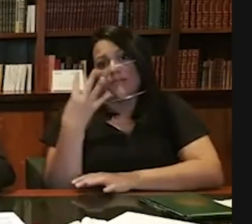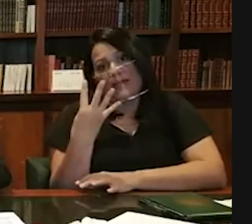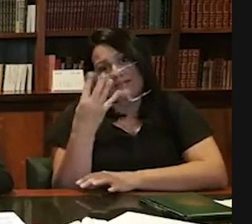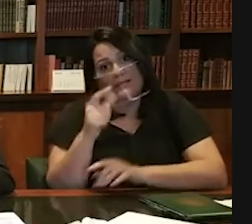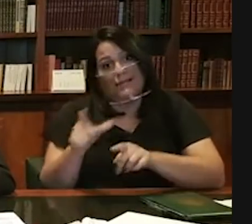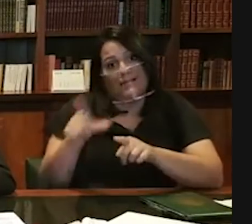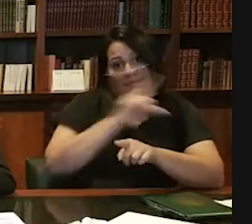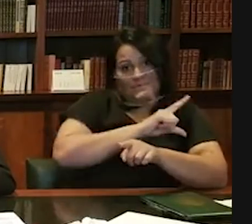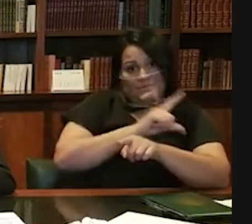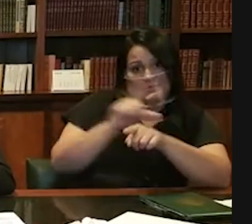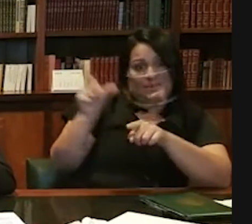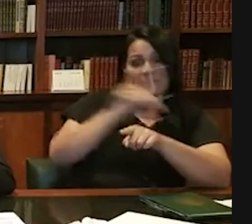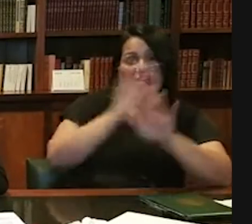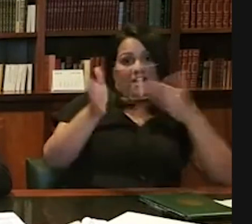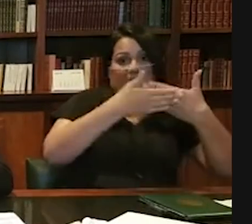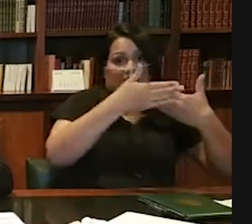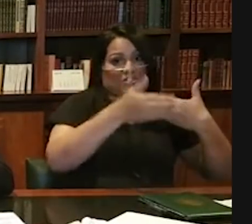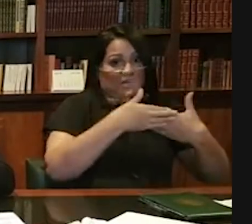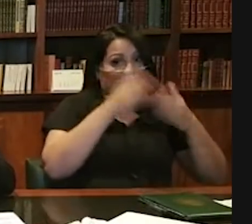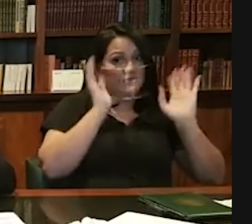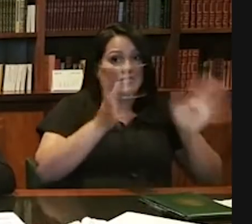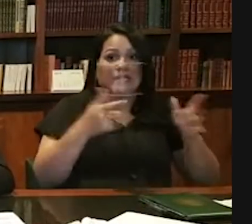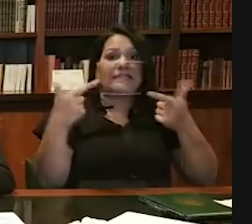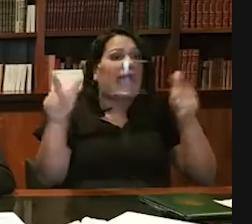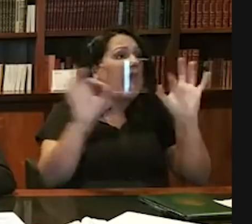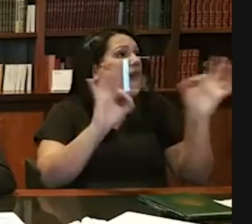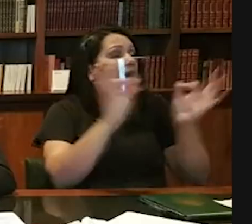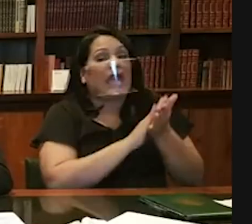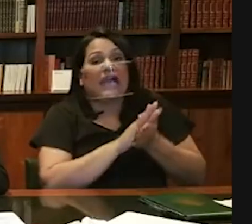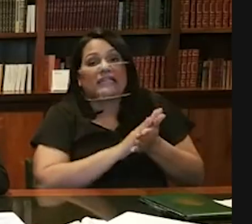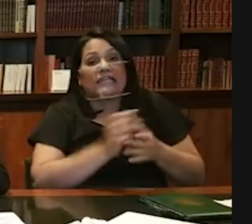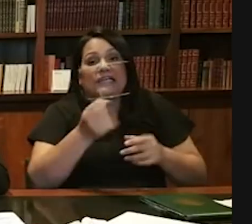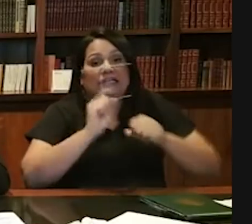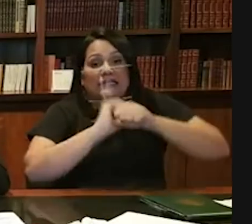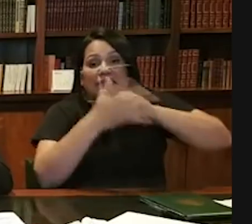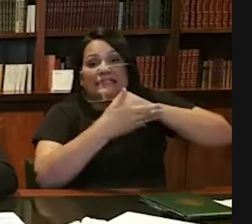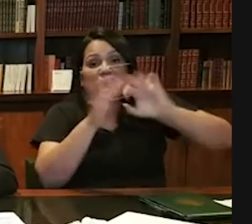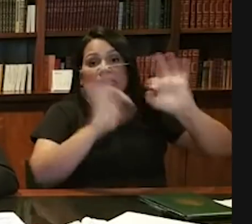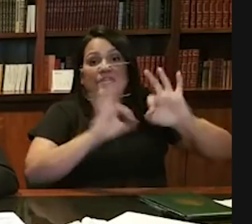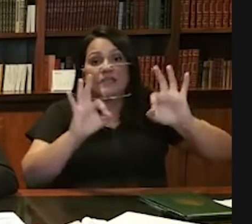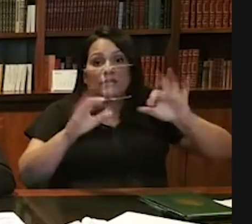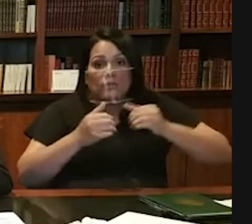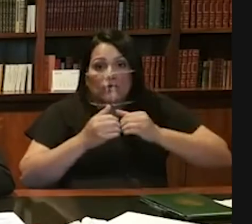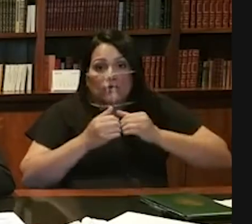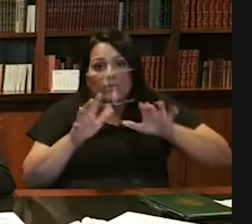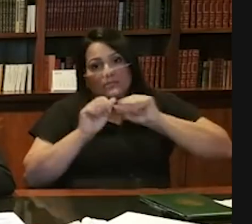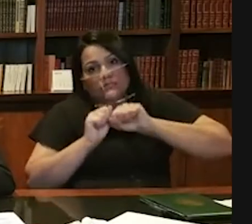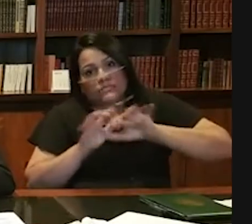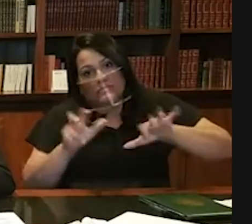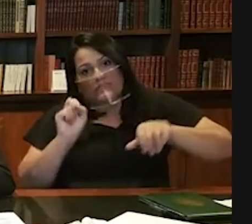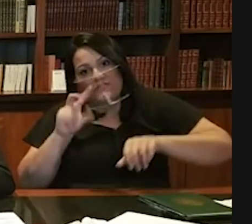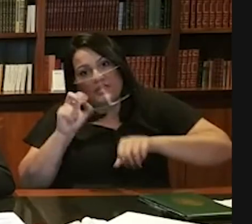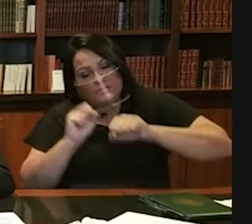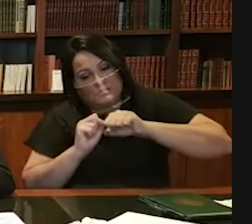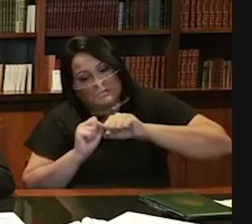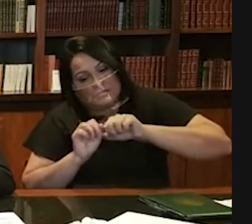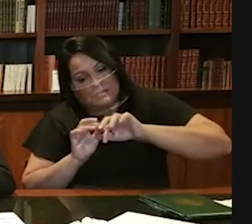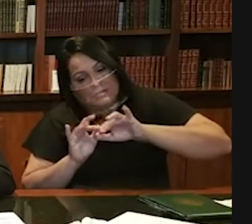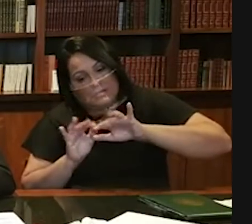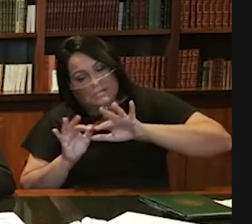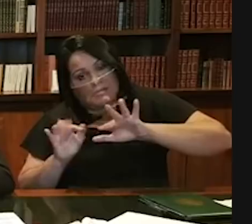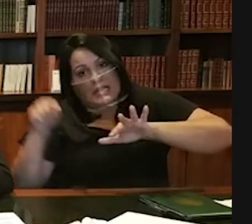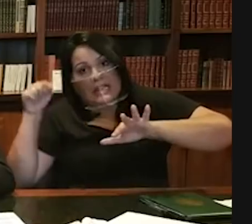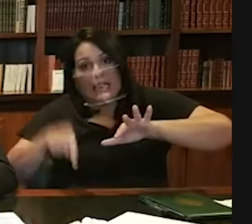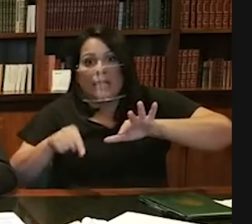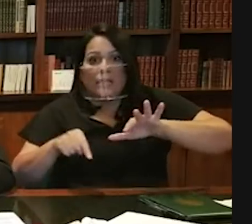Vai fechar mais quatro meses? Já complicou a economia toda no Rio Grande do Sul? Vai comprometer? E hoje eu ouvi um áudio, não sei se é verdadeiro